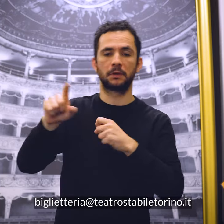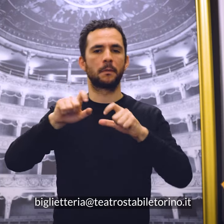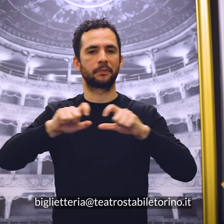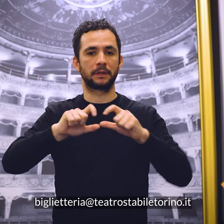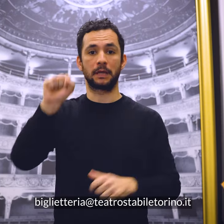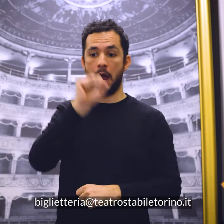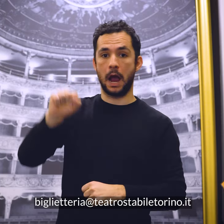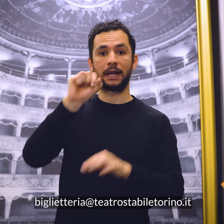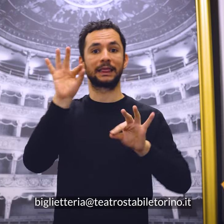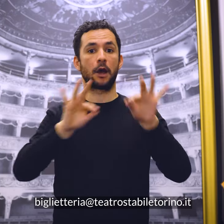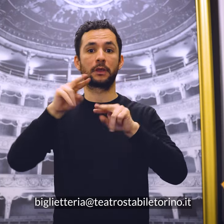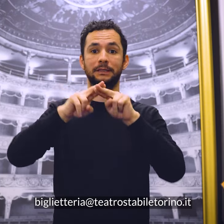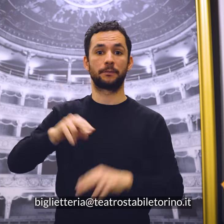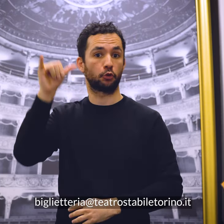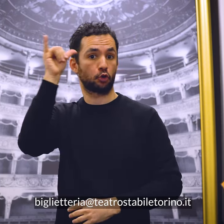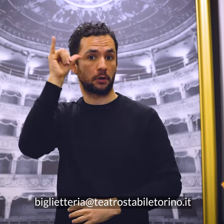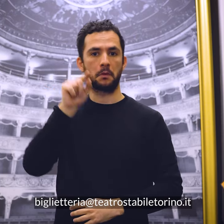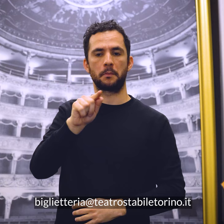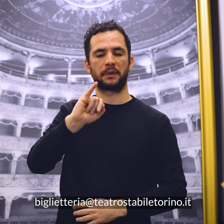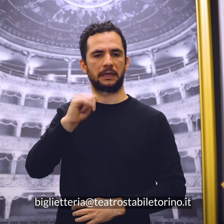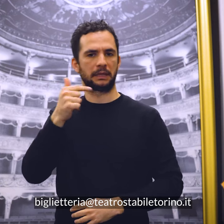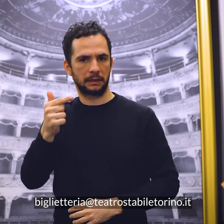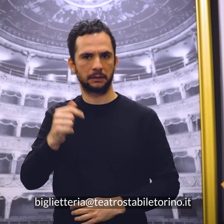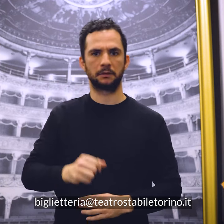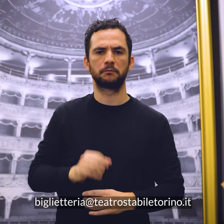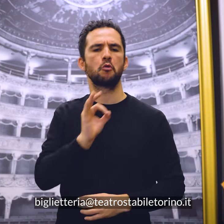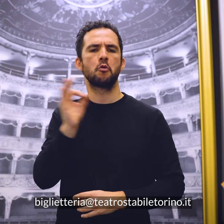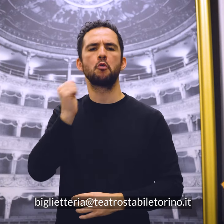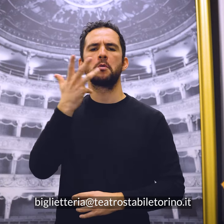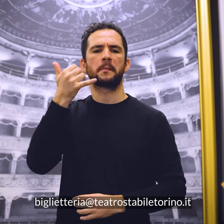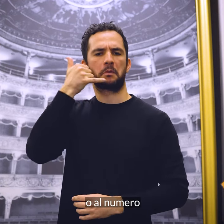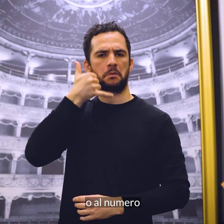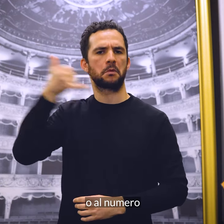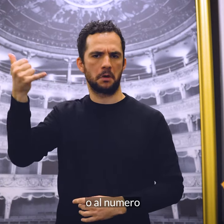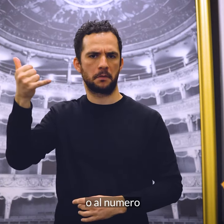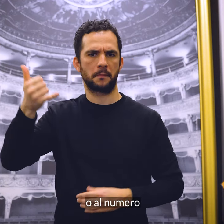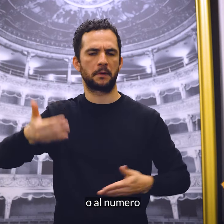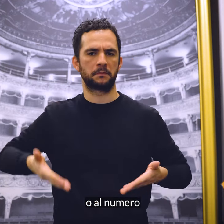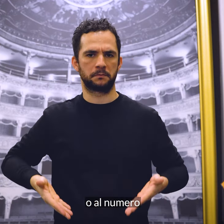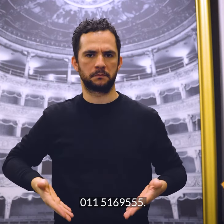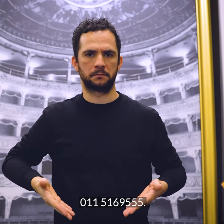biglietteria-teatrostabile-torino.it o al numero 011